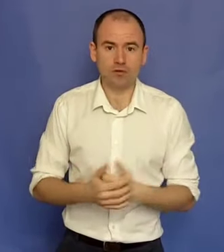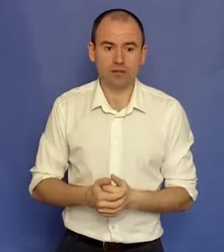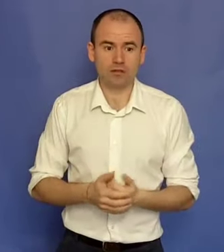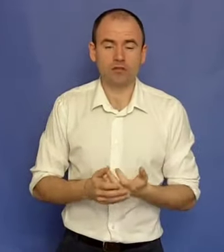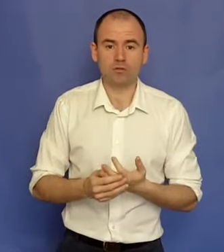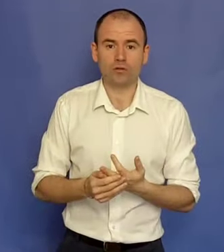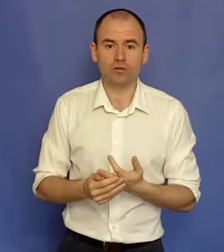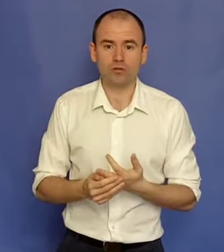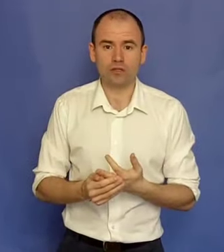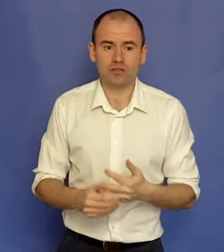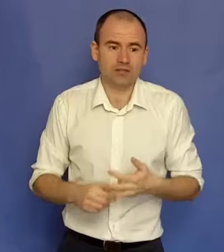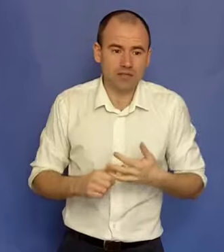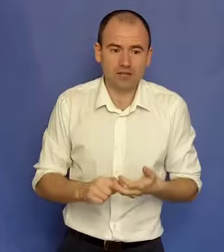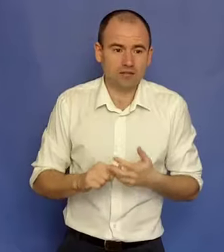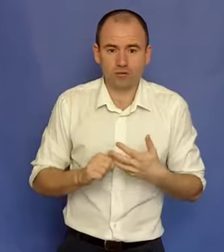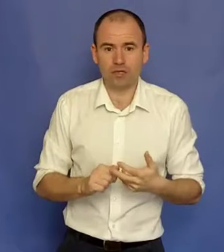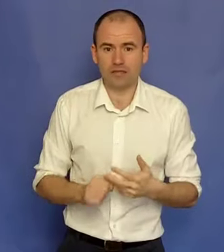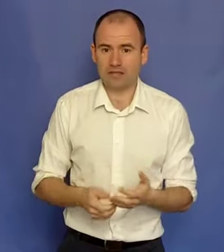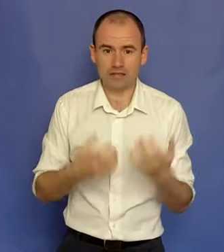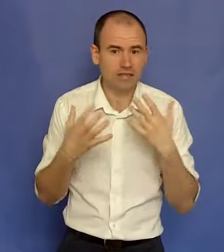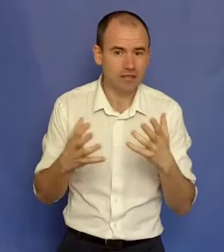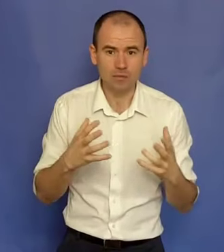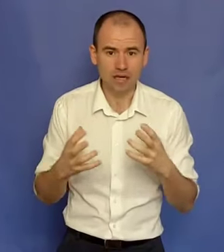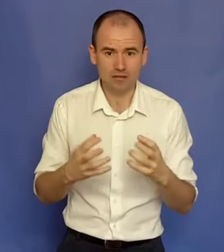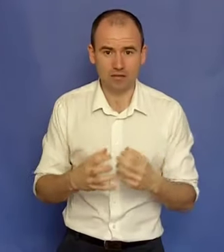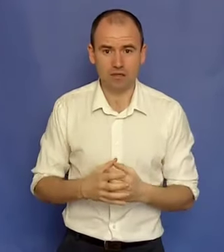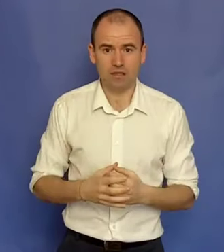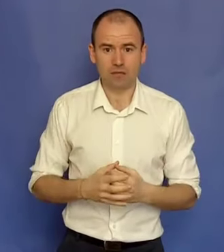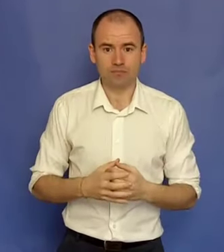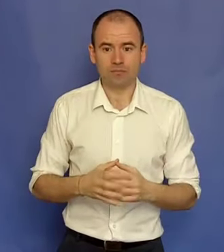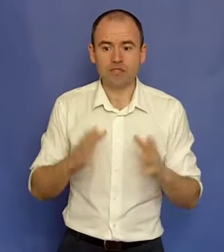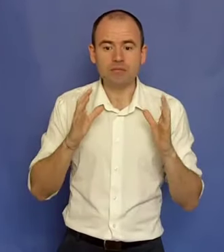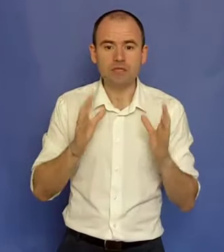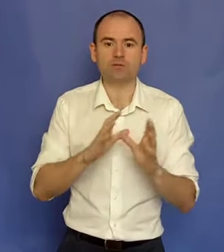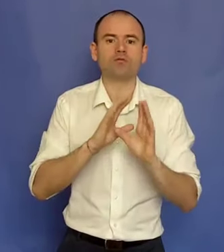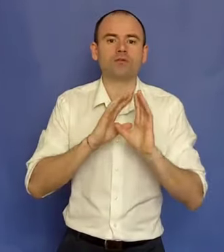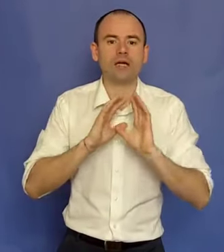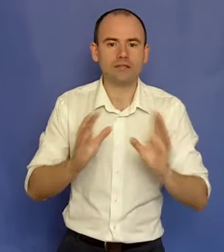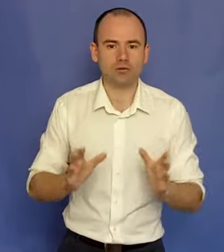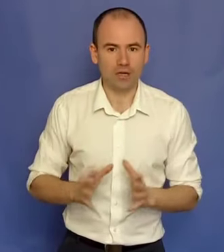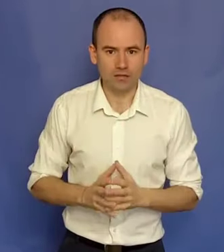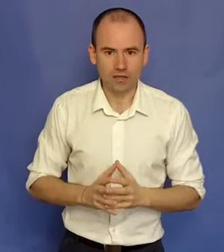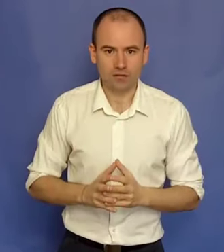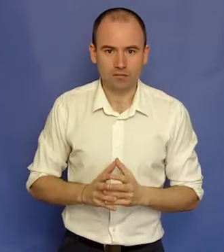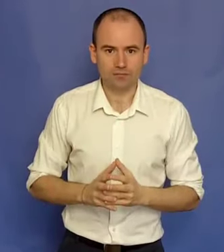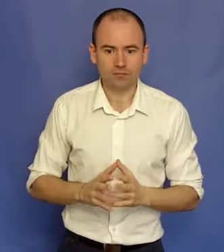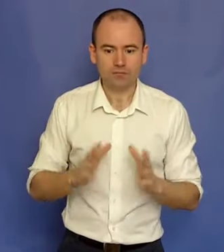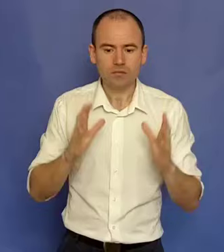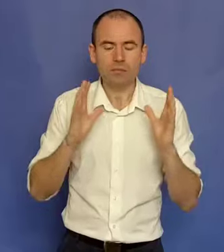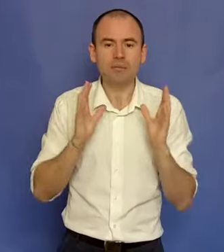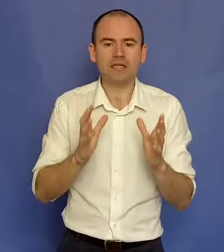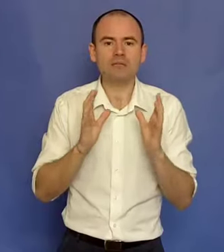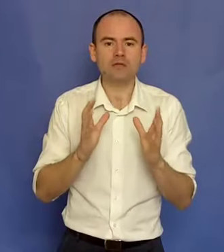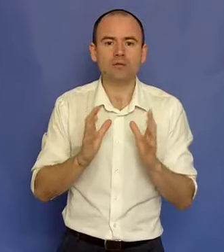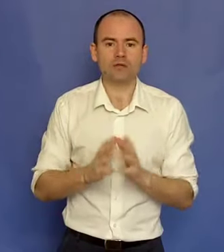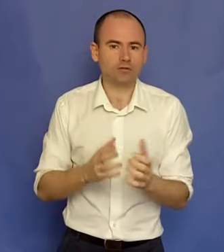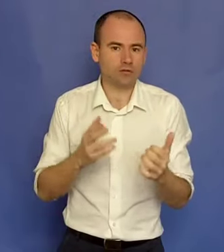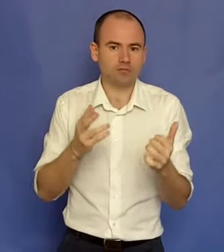de politehnică și știu multe lucruri tehnice, sunt antitotal tehnic, sunt neîndemânatic. Nimic, sunt total dezorganizat. Pe mine nimic număr, eu sunt